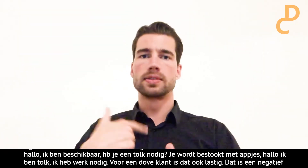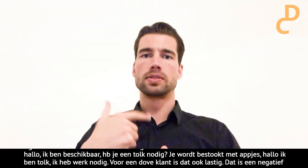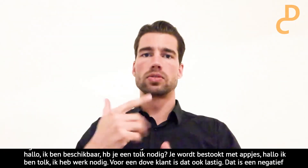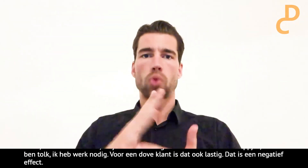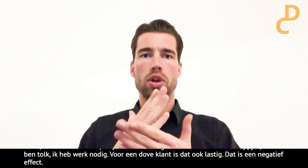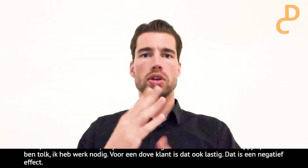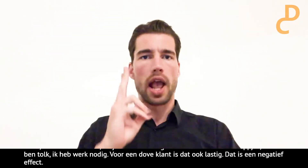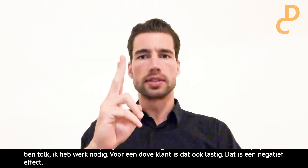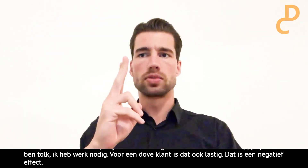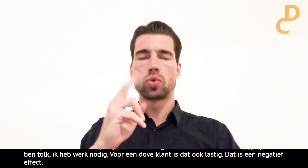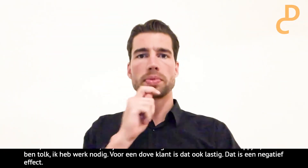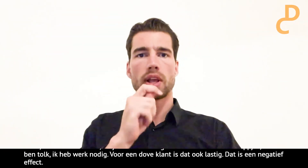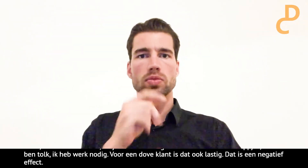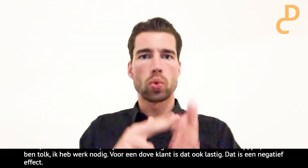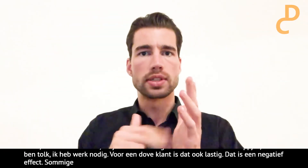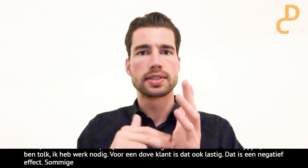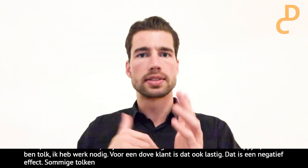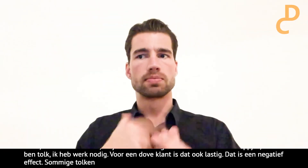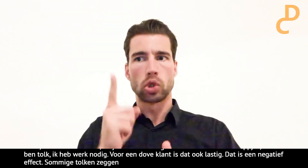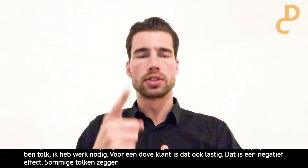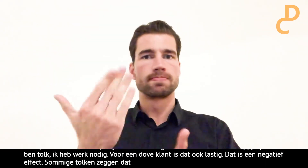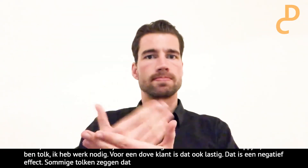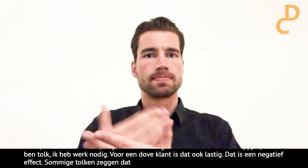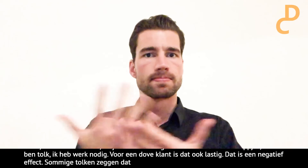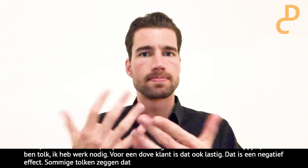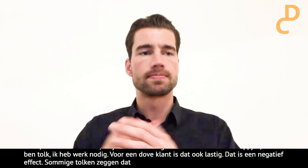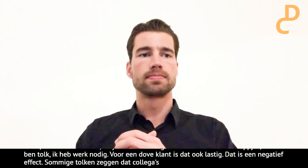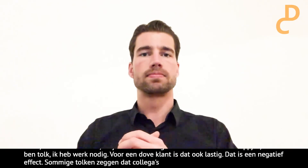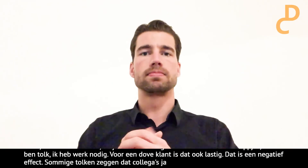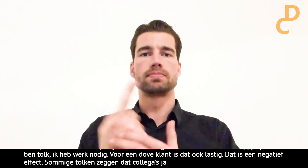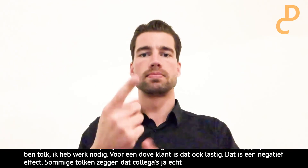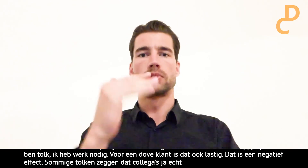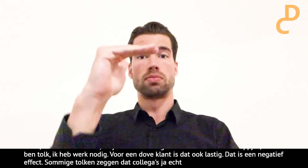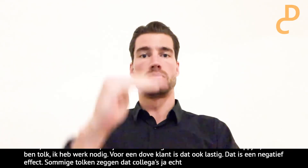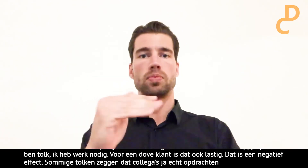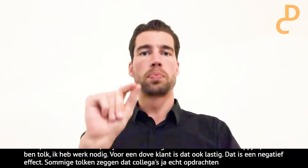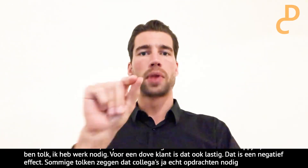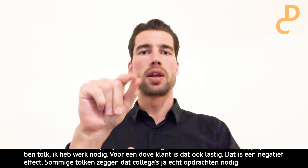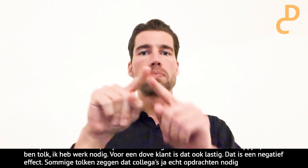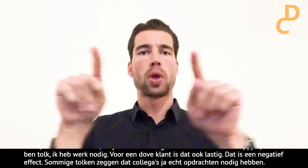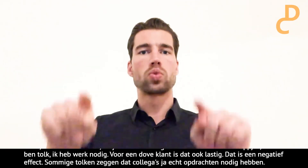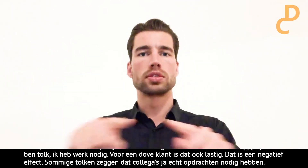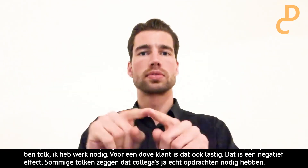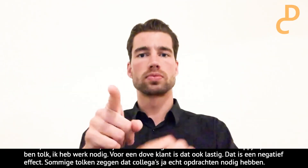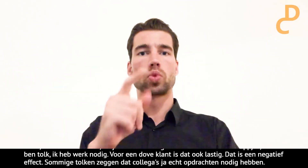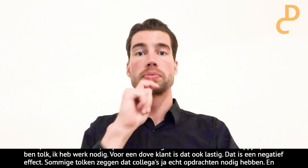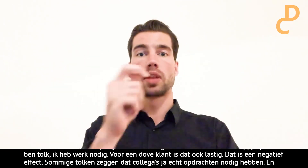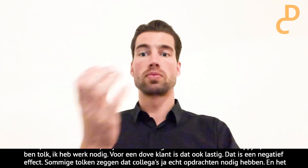collega's echt opdracht nodig hebben. En natuurlijk het geld ook nodig hebben. En er is een